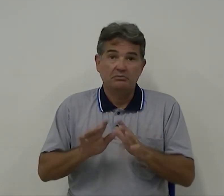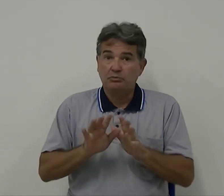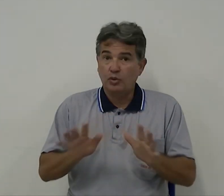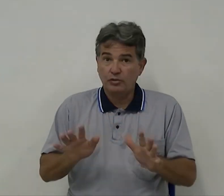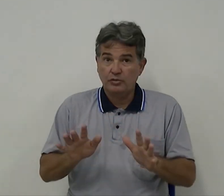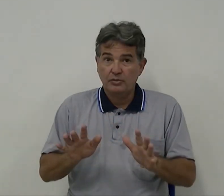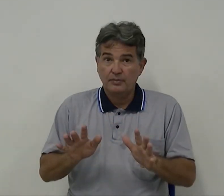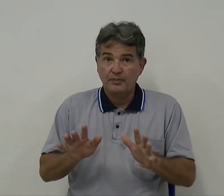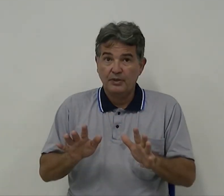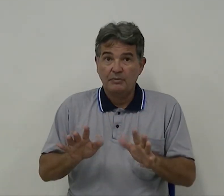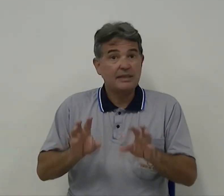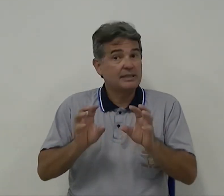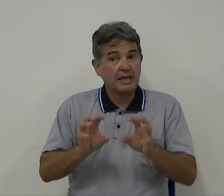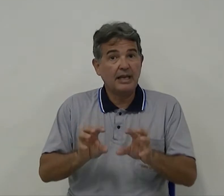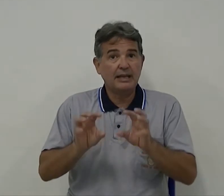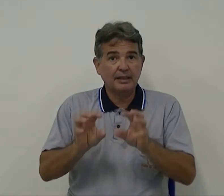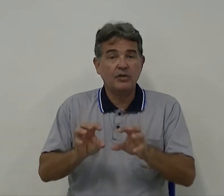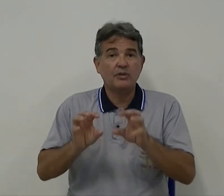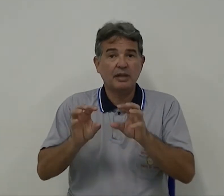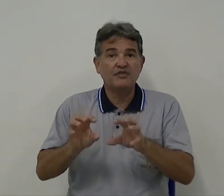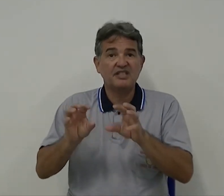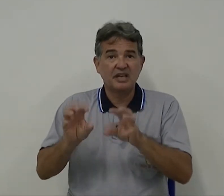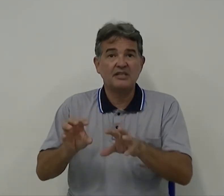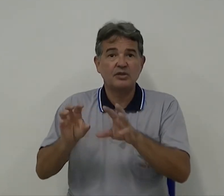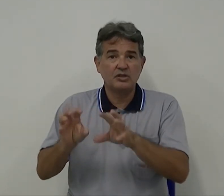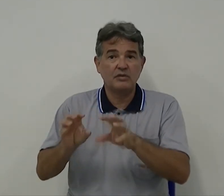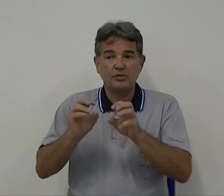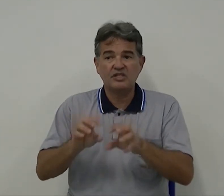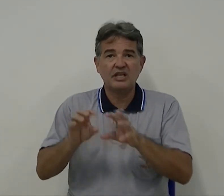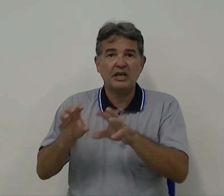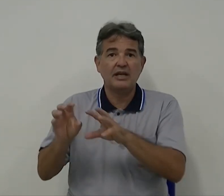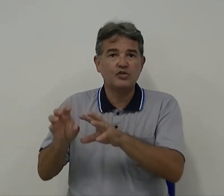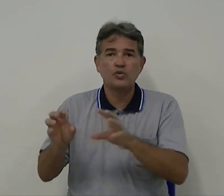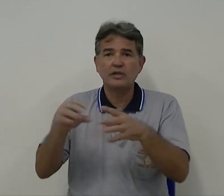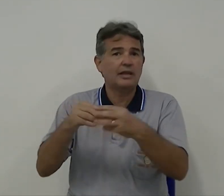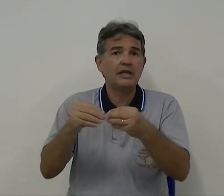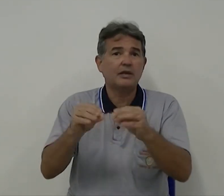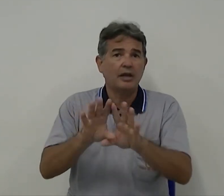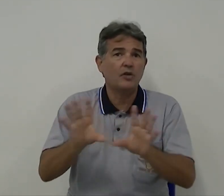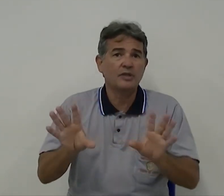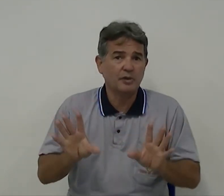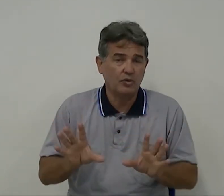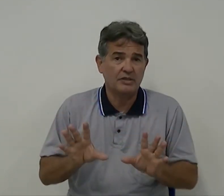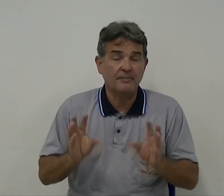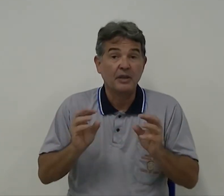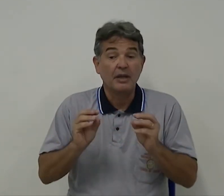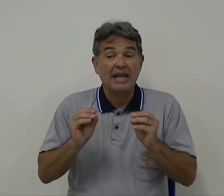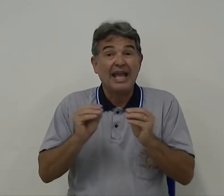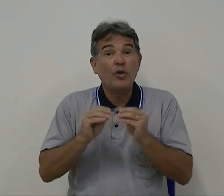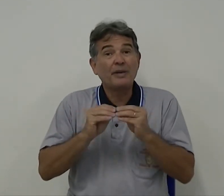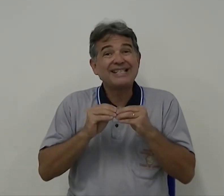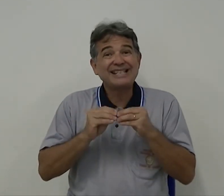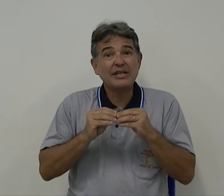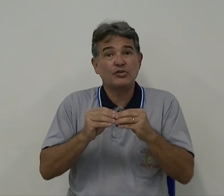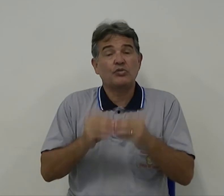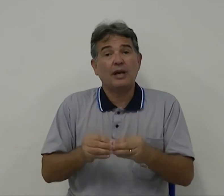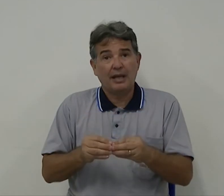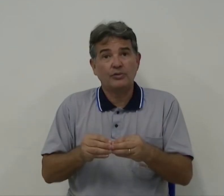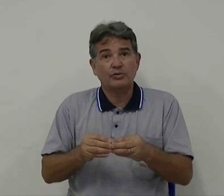Pronto, mas se ela tem uma deficiência aditiva ou se ela é surda, aí é a mesma coisa. Eu preciso de um laudo